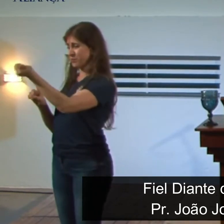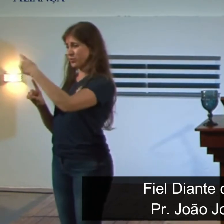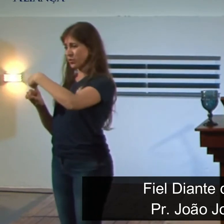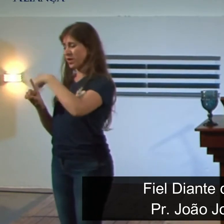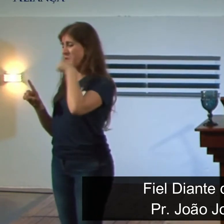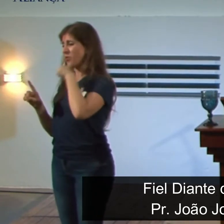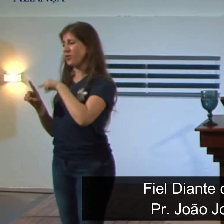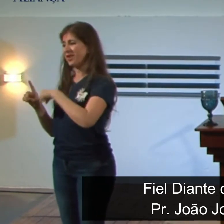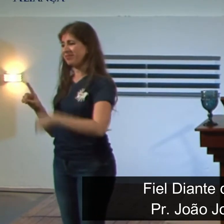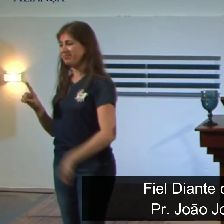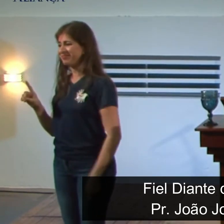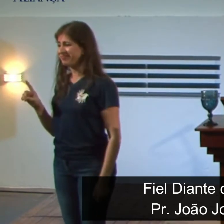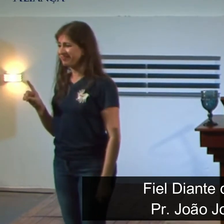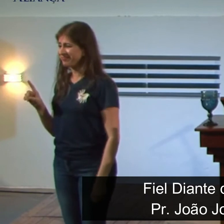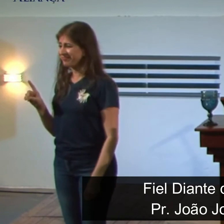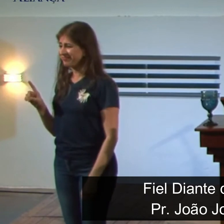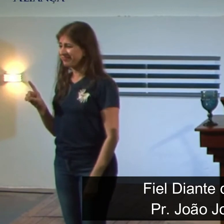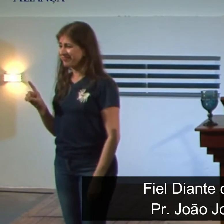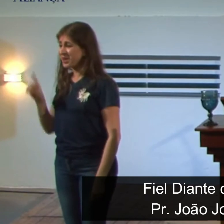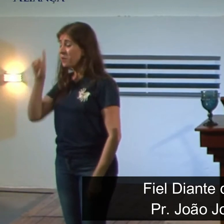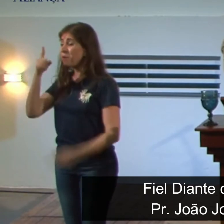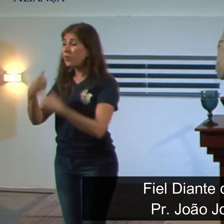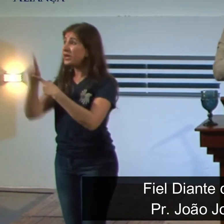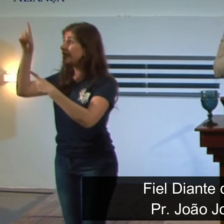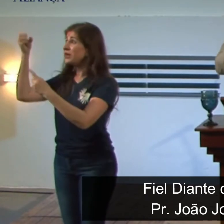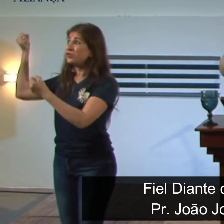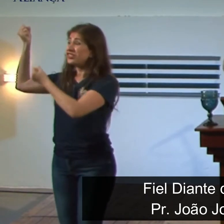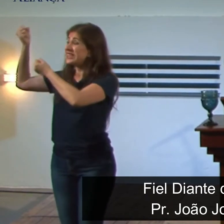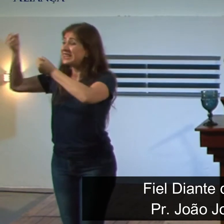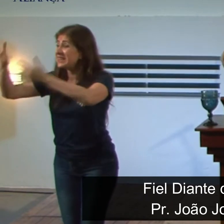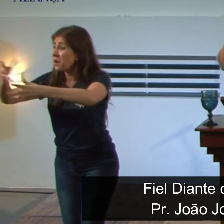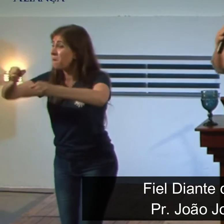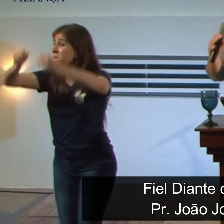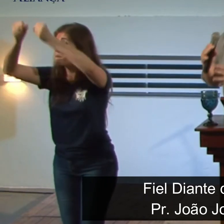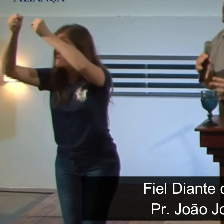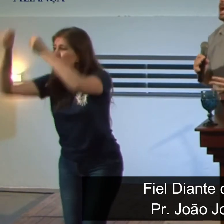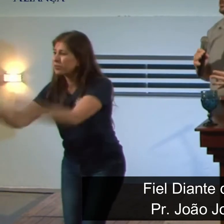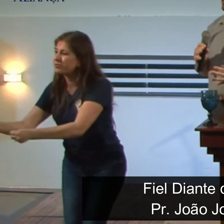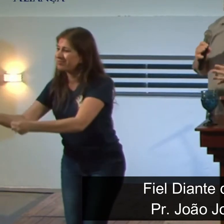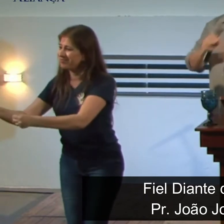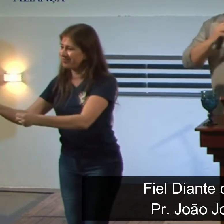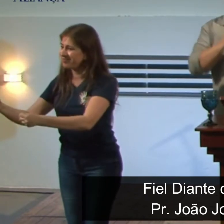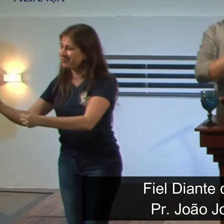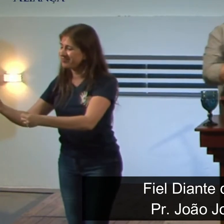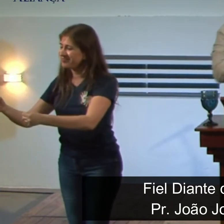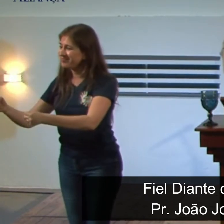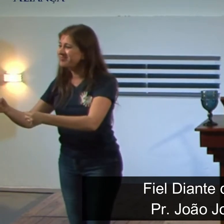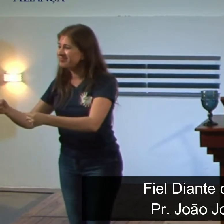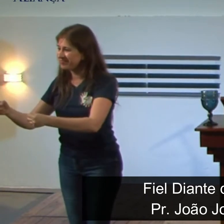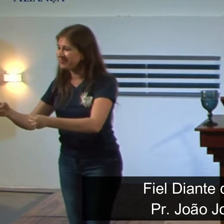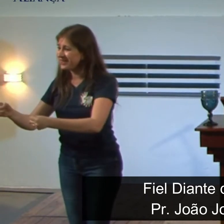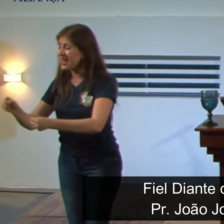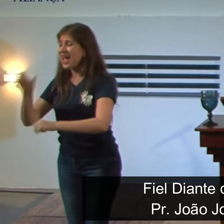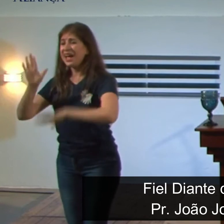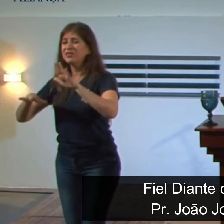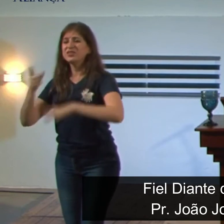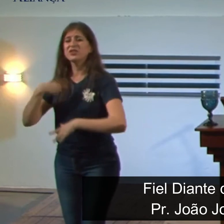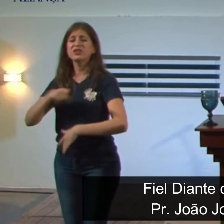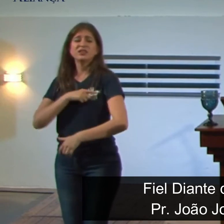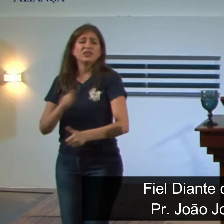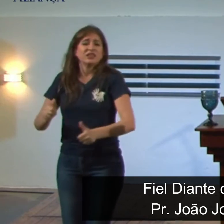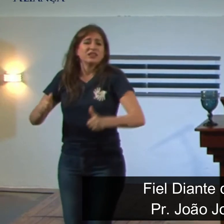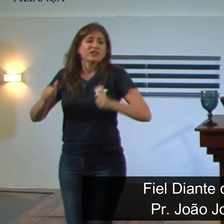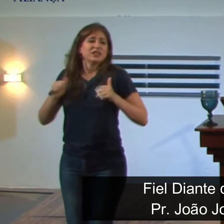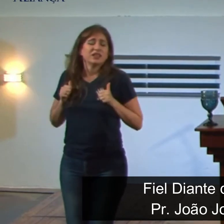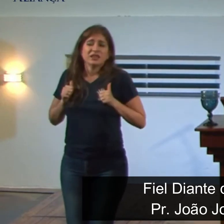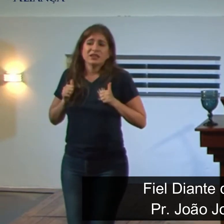ser que Deus alcance mas humanamente ela não tem então nós temos o poder o problema é que nós somos acomodados o problema é que nós somos egoístas